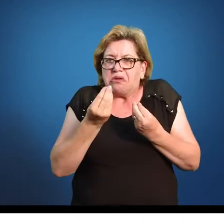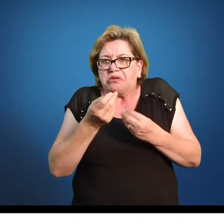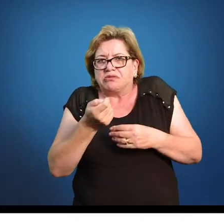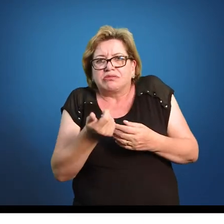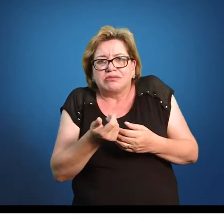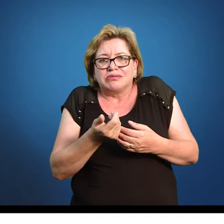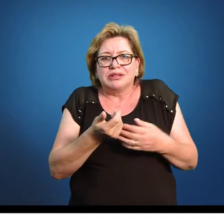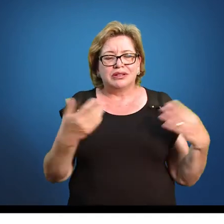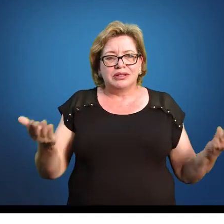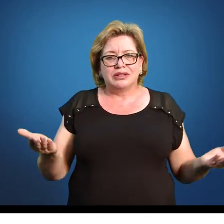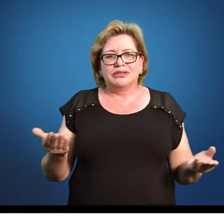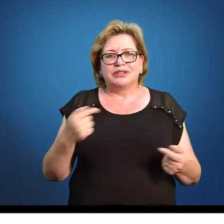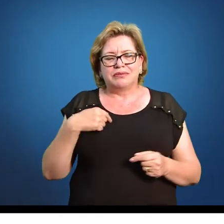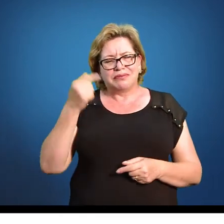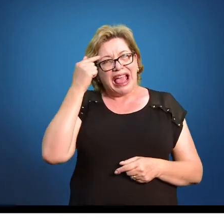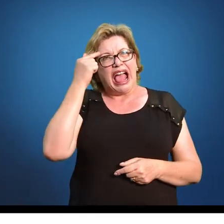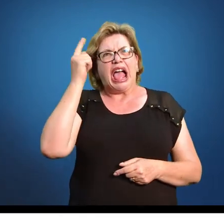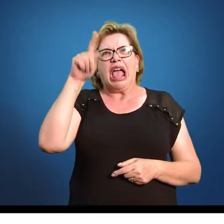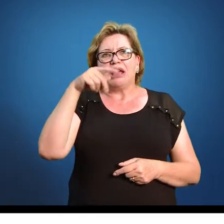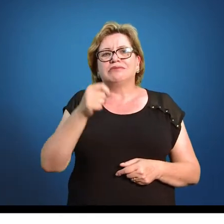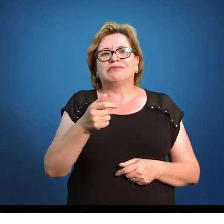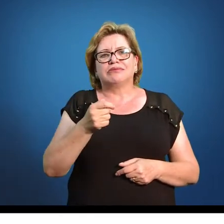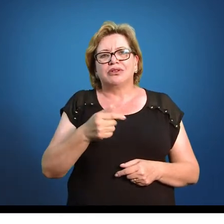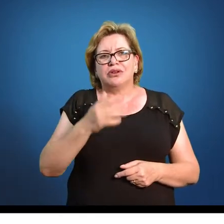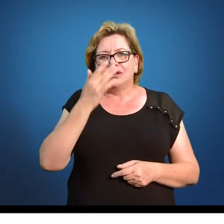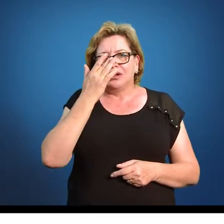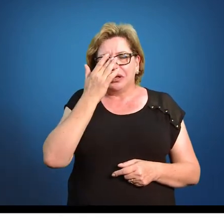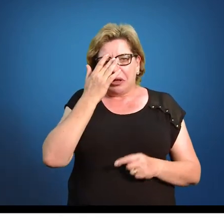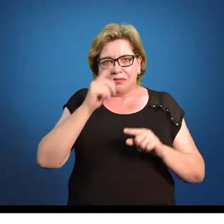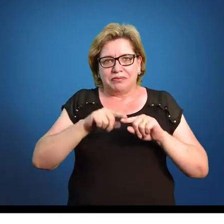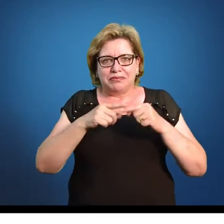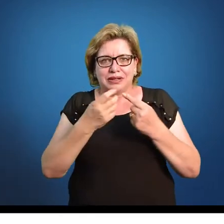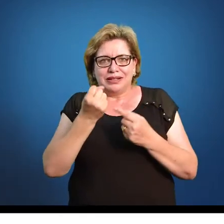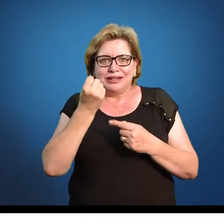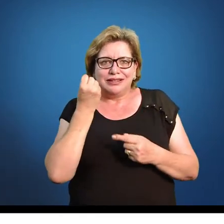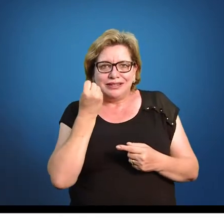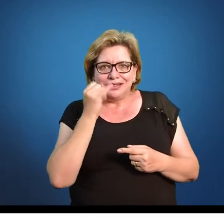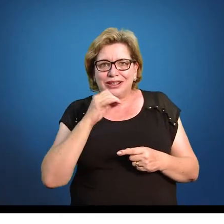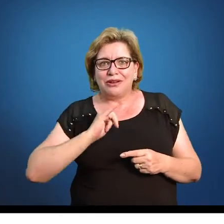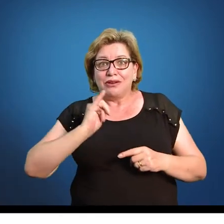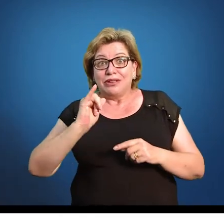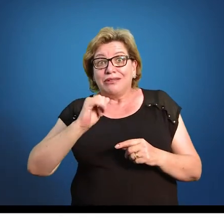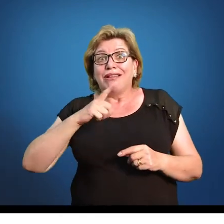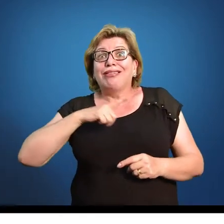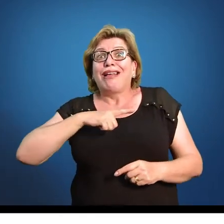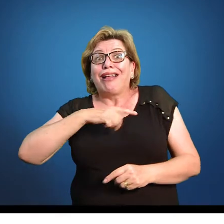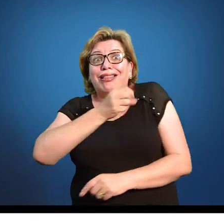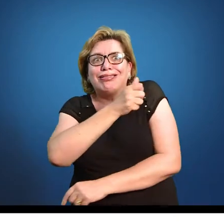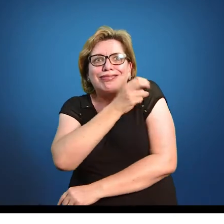é pequena? A princípio você vai imaginar que é pequena. Mas se eu contar para você que eu só tenho três alunos na minha turma.